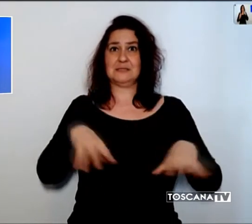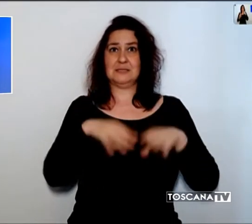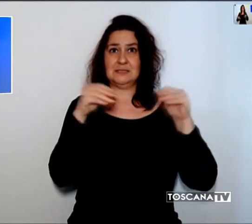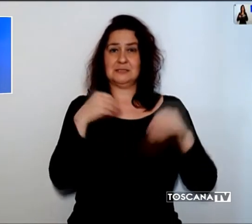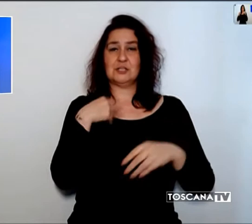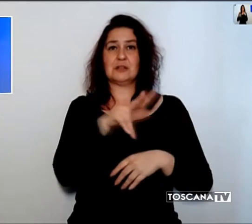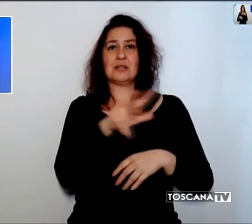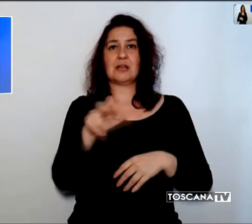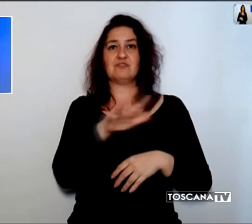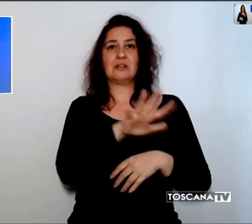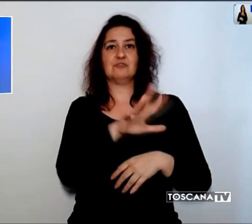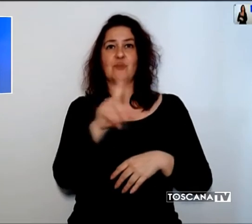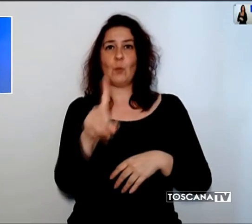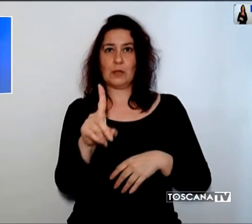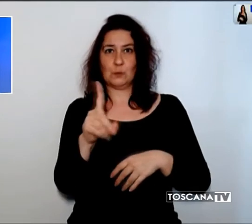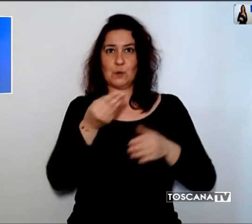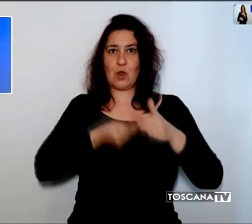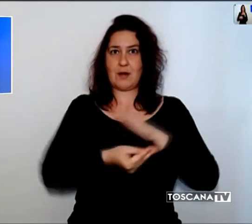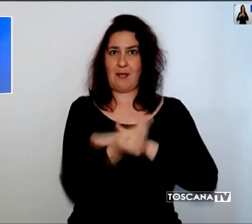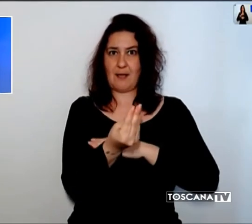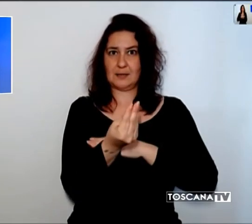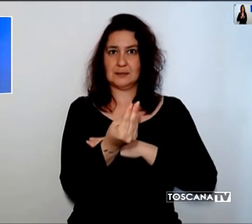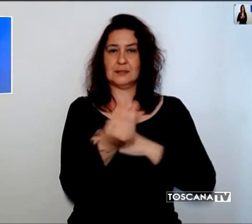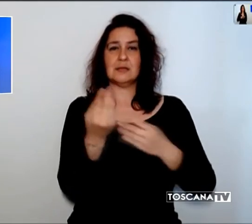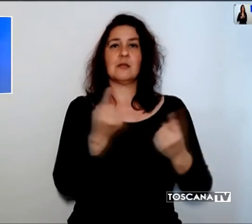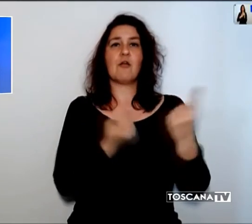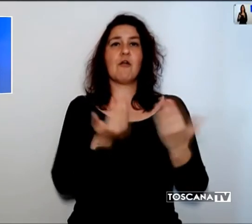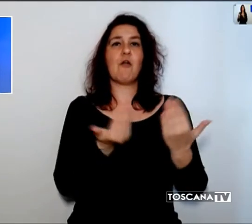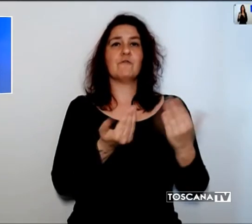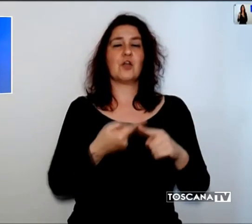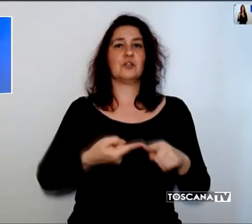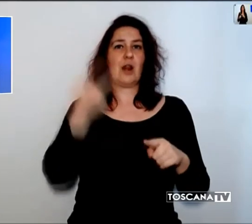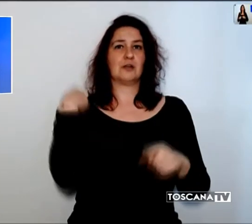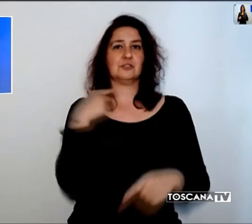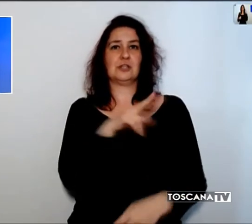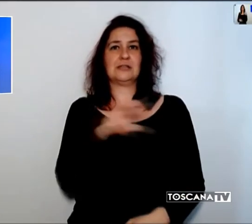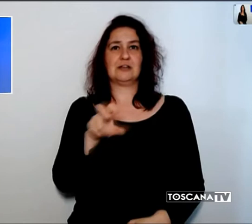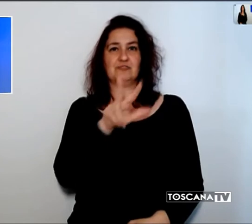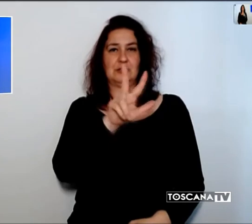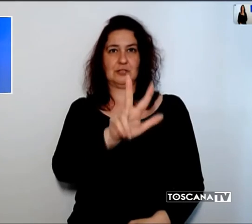nascite contro le 303 dello stesso periodo del 2019.